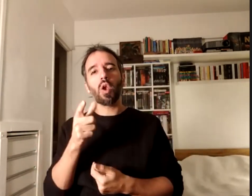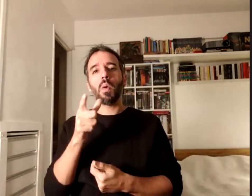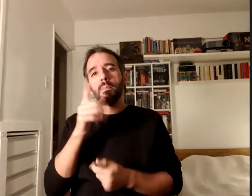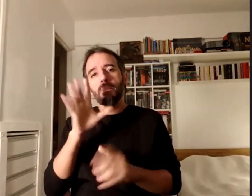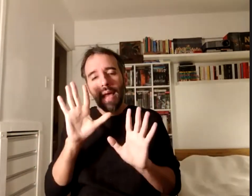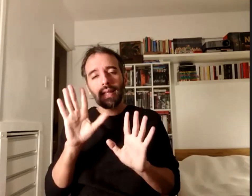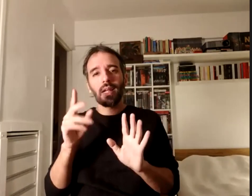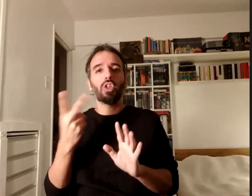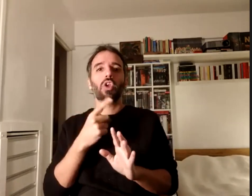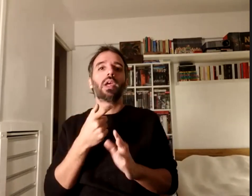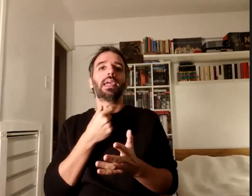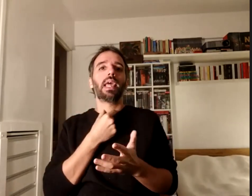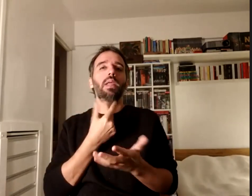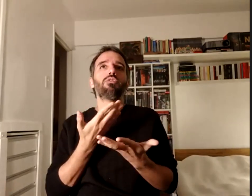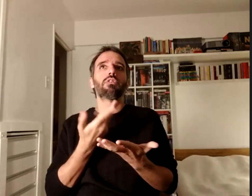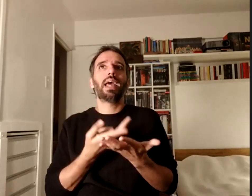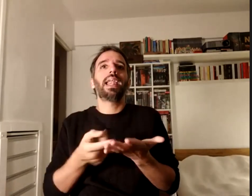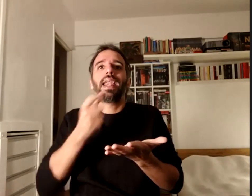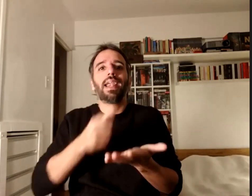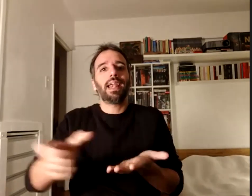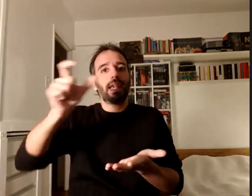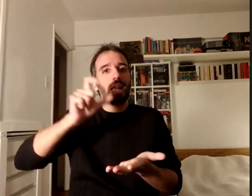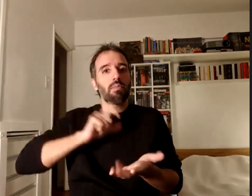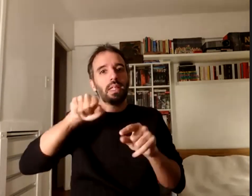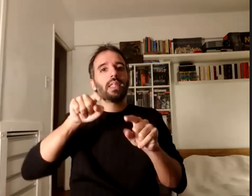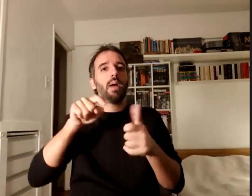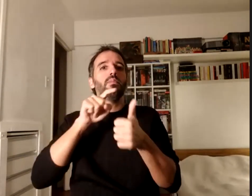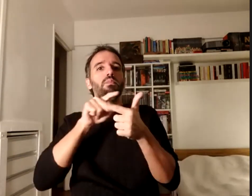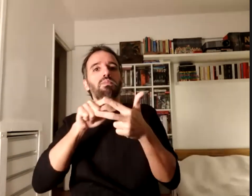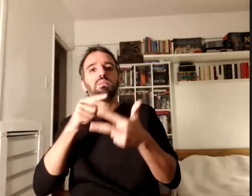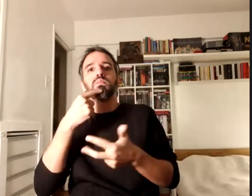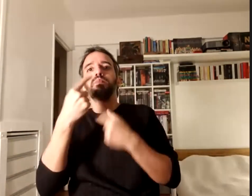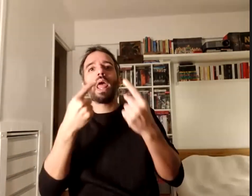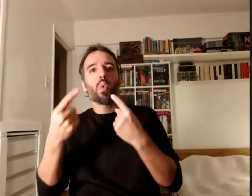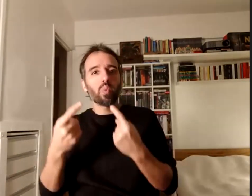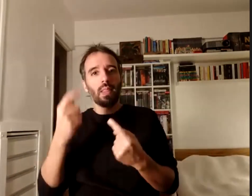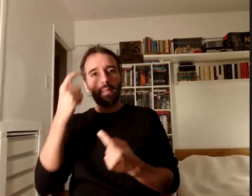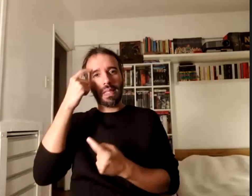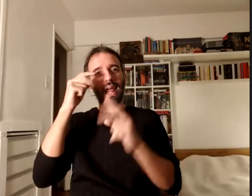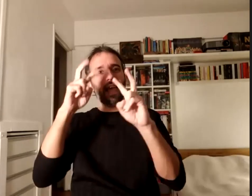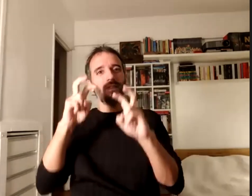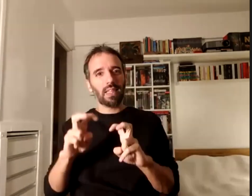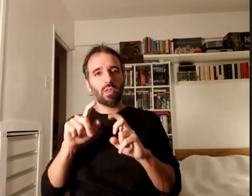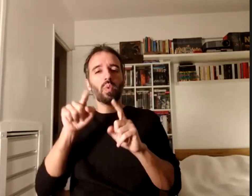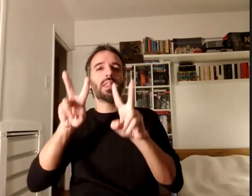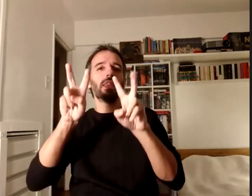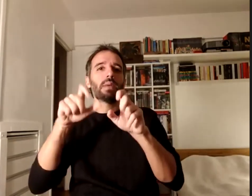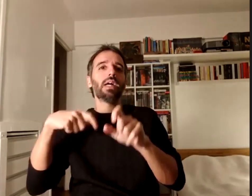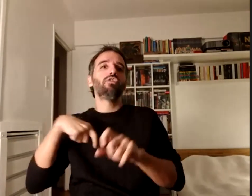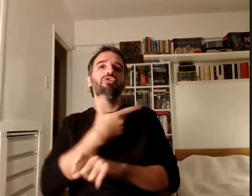es responder a estas preguntas de pensar en las investigaciones desde una perspectiva sociopolítica y los núcleos más